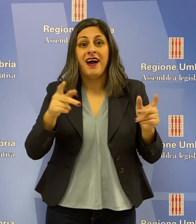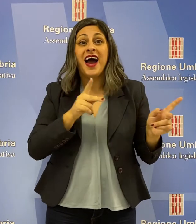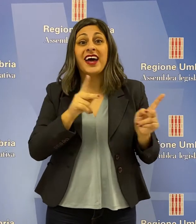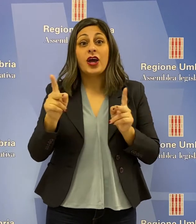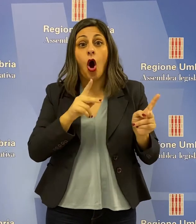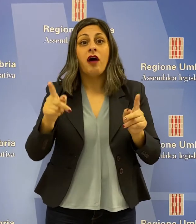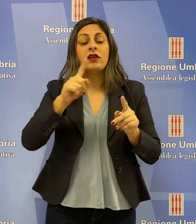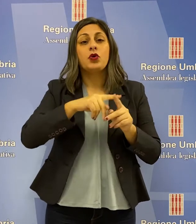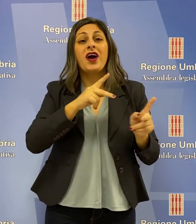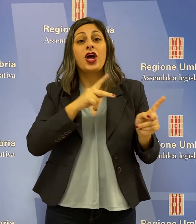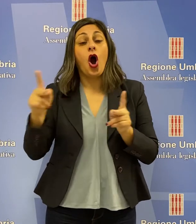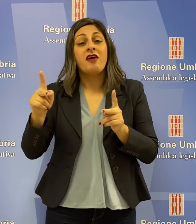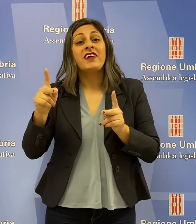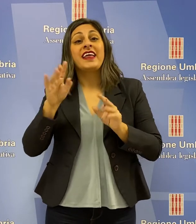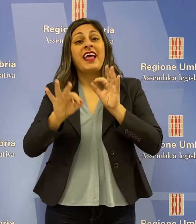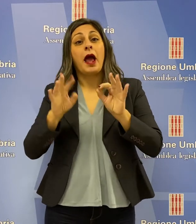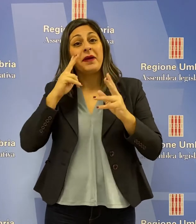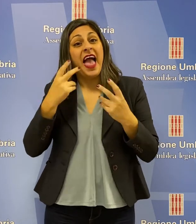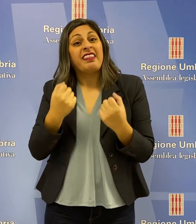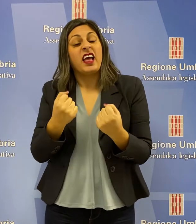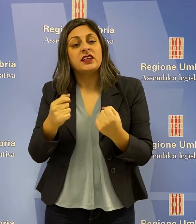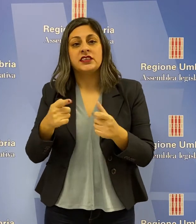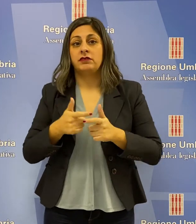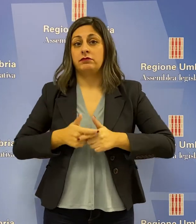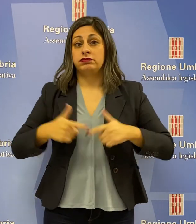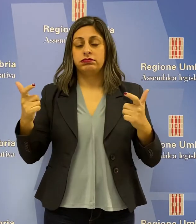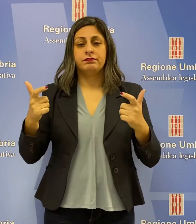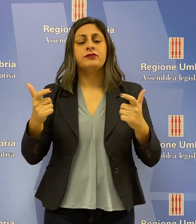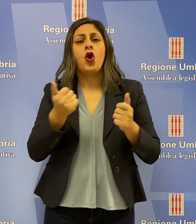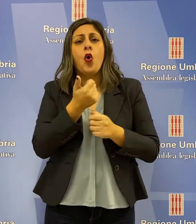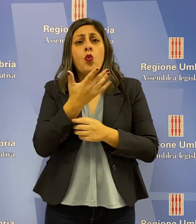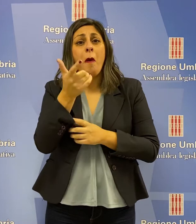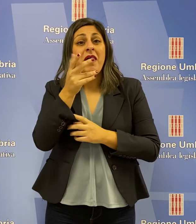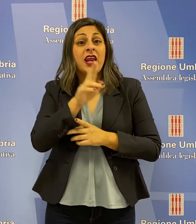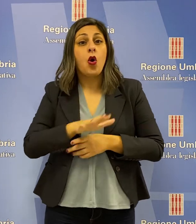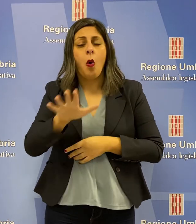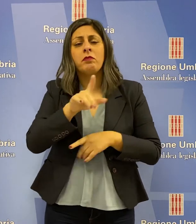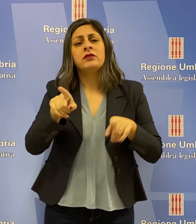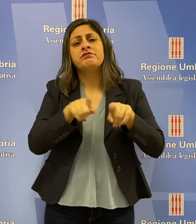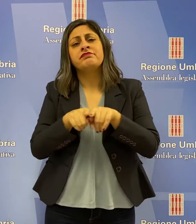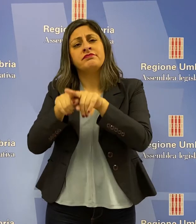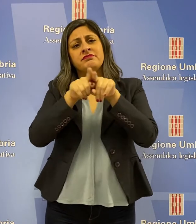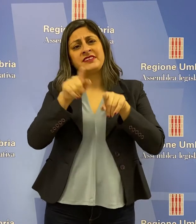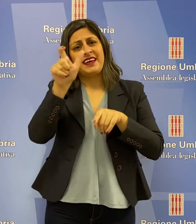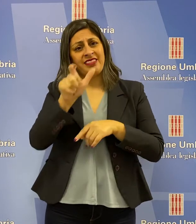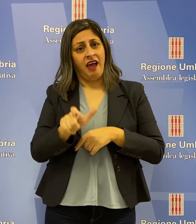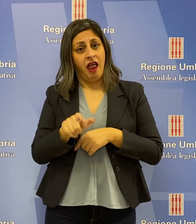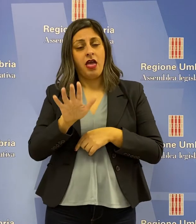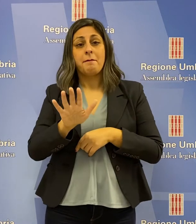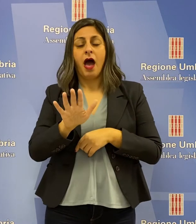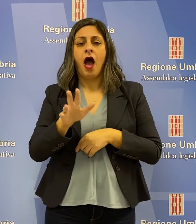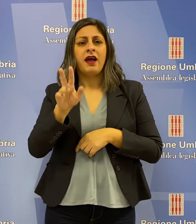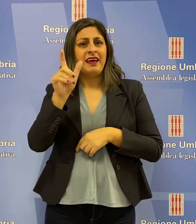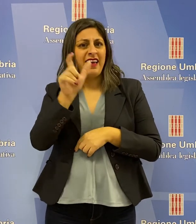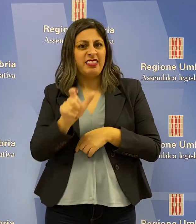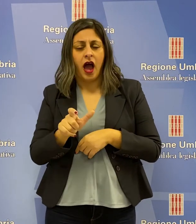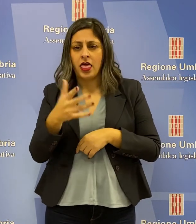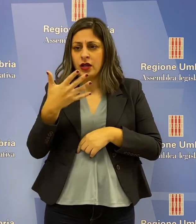i ricoveri in terapia intensiva. Si tratta di numeri allineati con la media nazionale, ma le misure di contenimento attuate – e l'Umbria è stata una